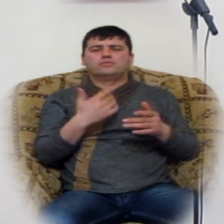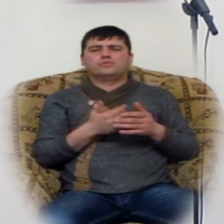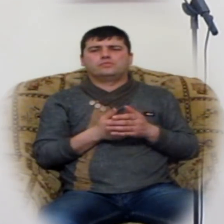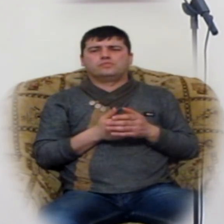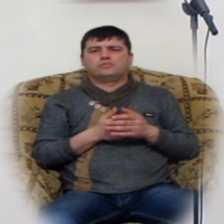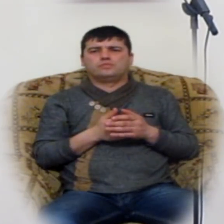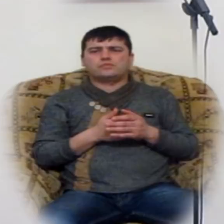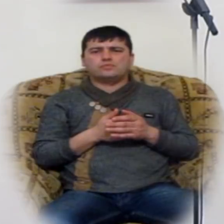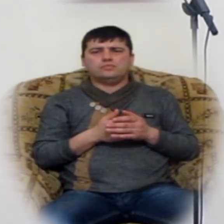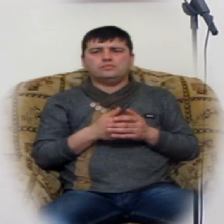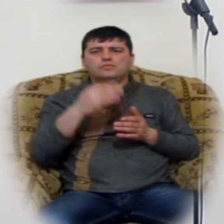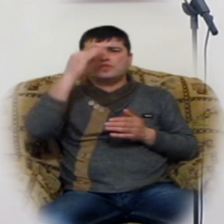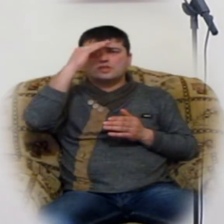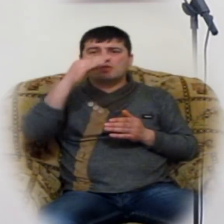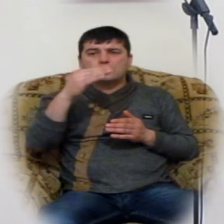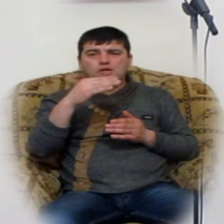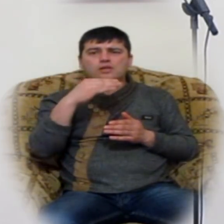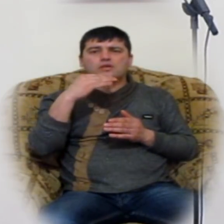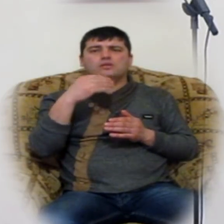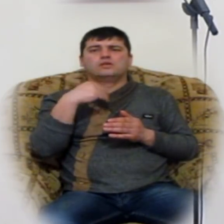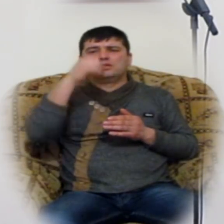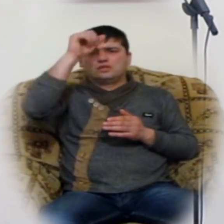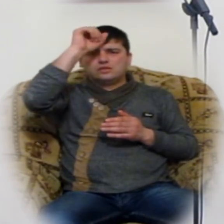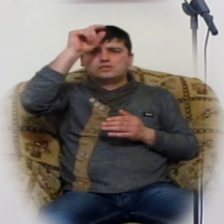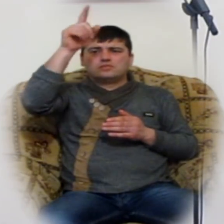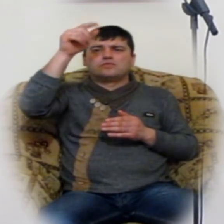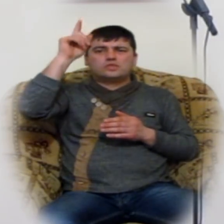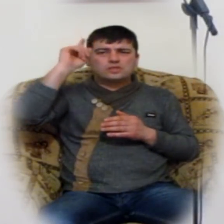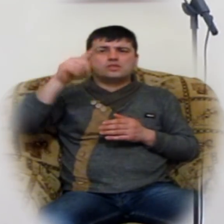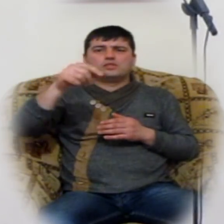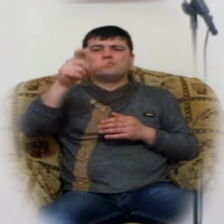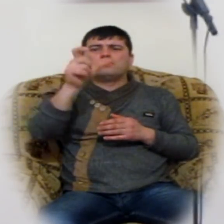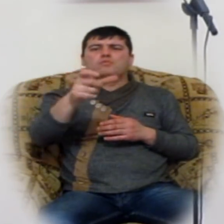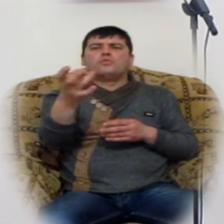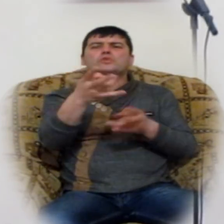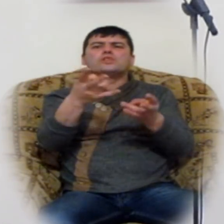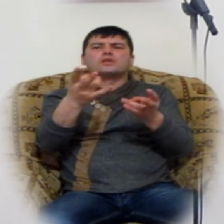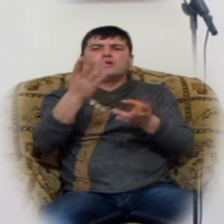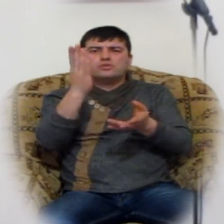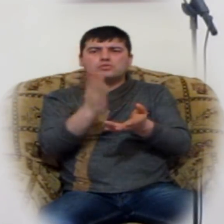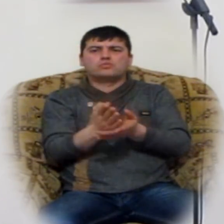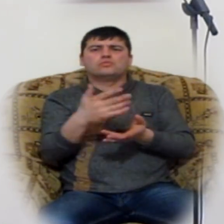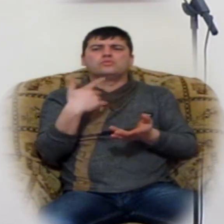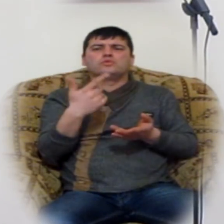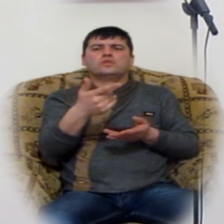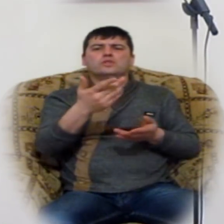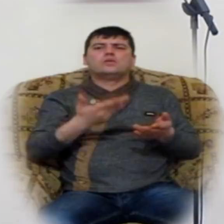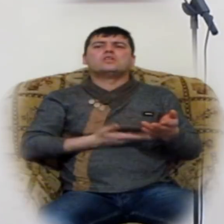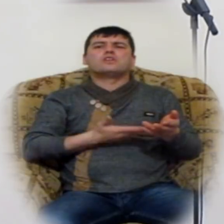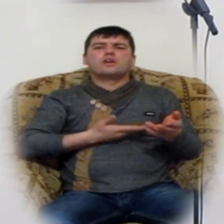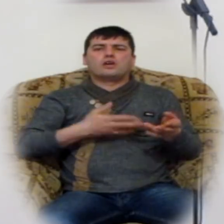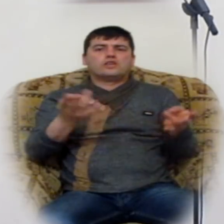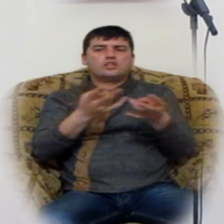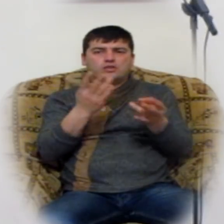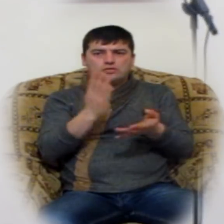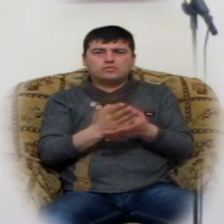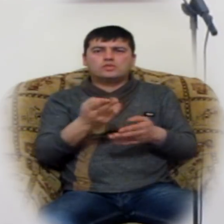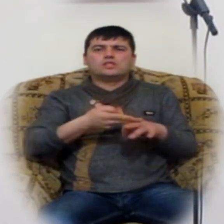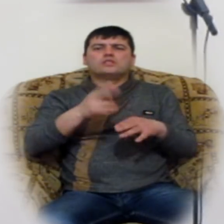ու հայր աստված իմանալո որ մարդը կարիք ունի կյանքի, դրա համար ուղարկեց ի